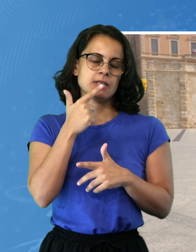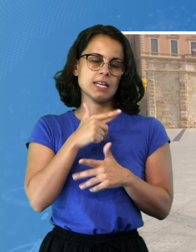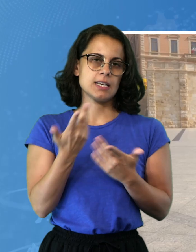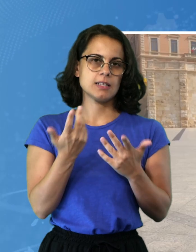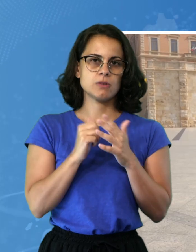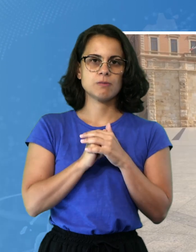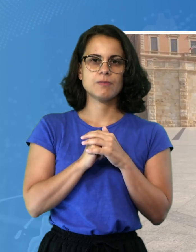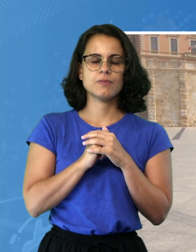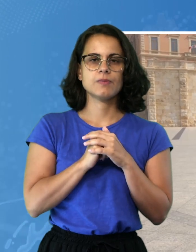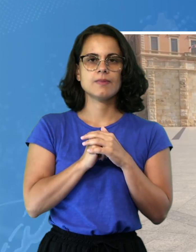Ecco, quello sì.